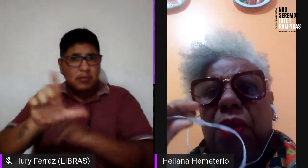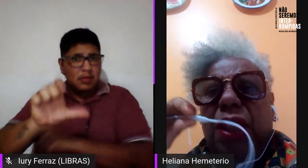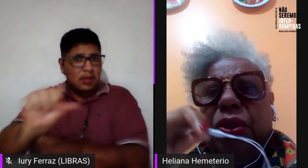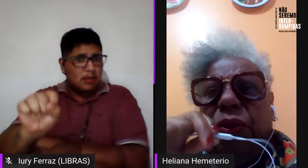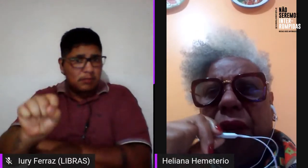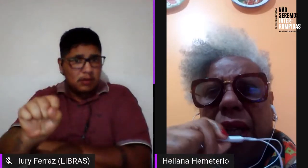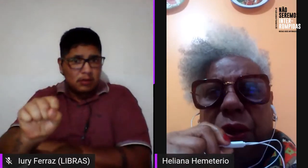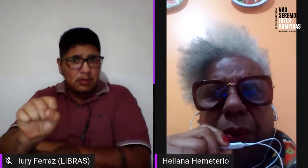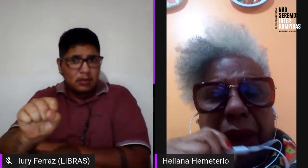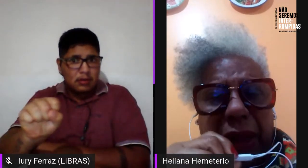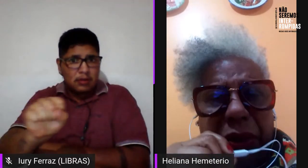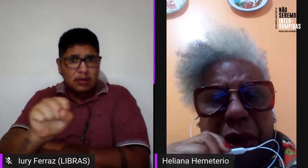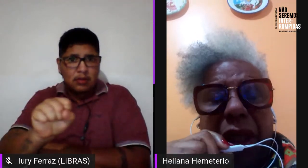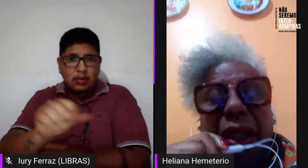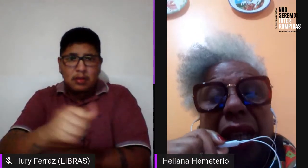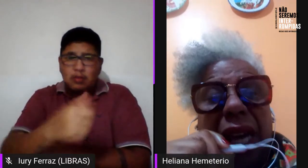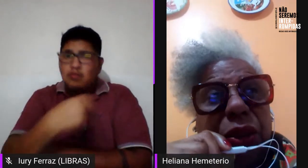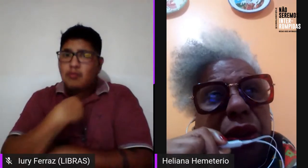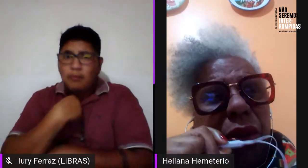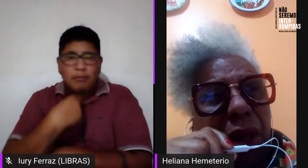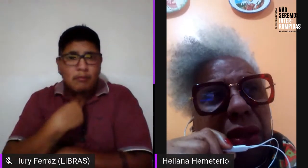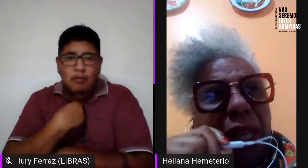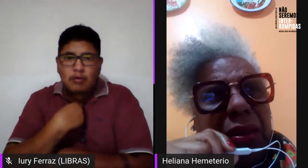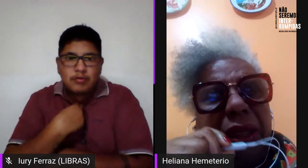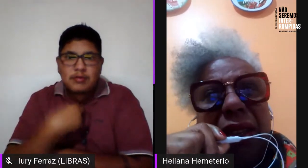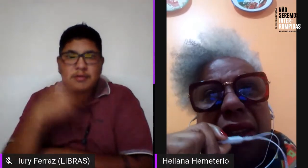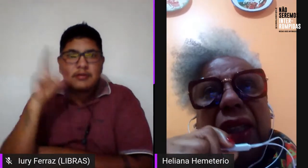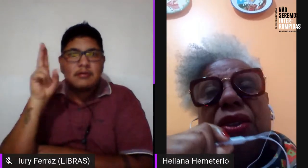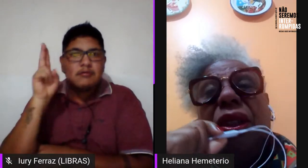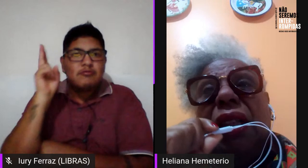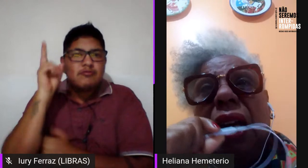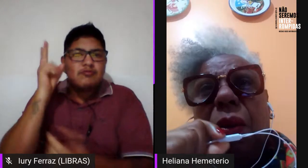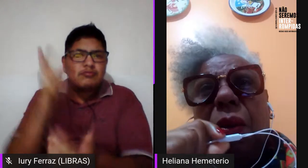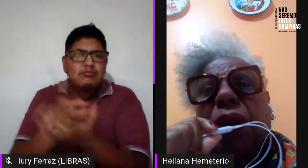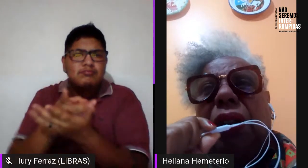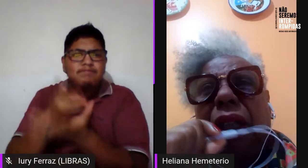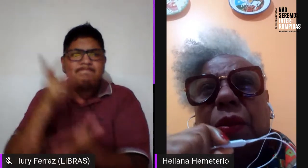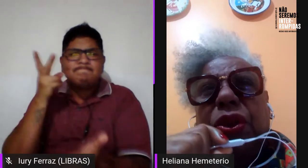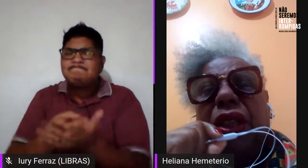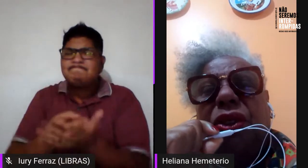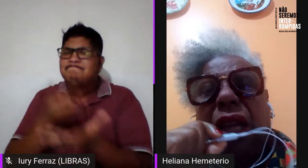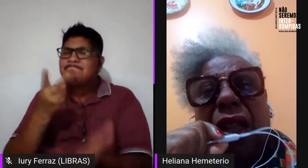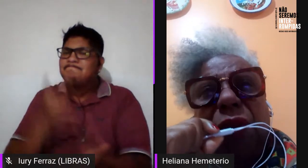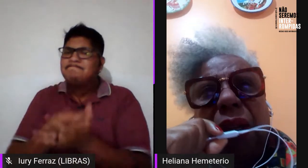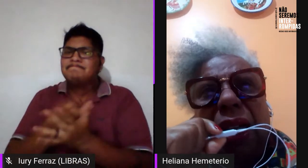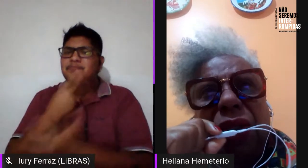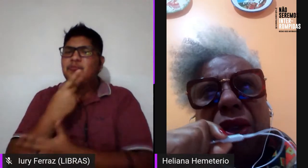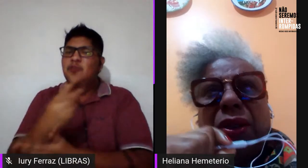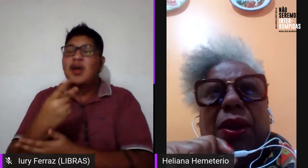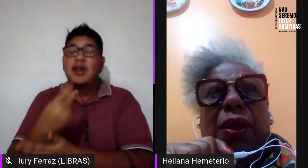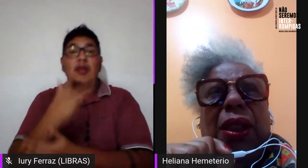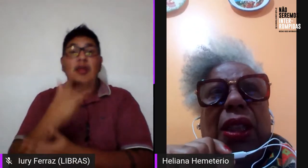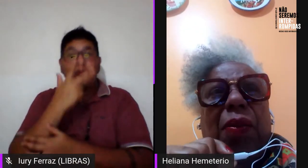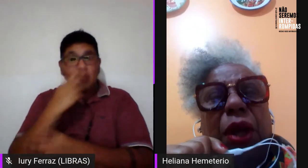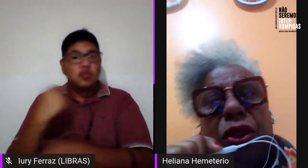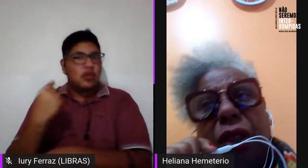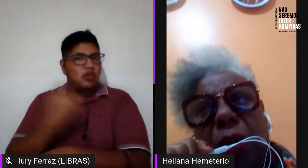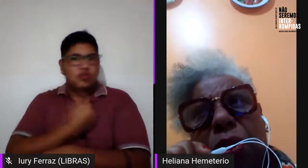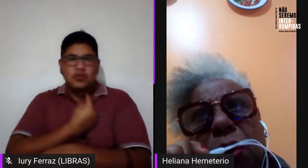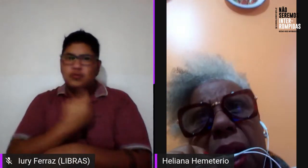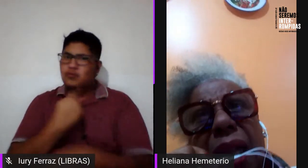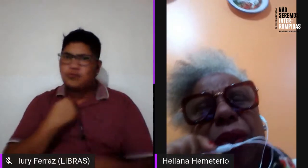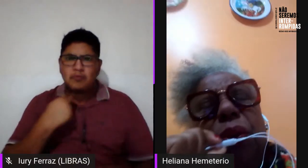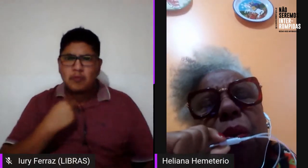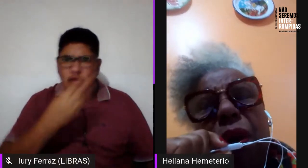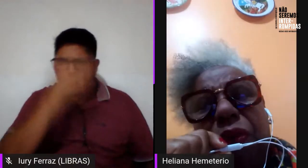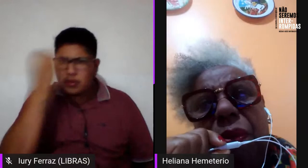eu não deixo de falar sobre isso e acho que nós, lésbicas negras, não podemos deixar de falar disso. Nós